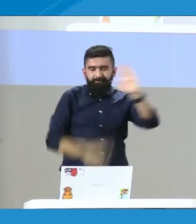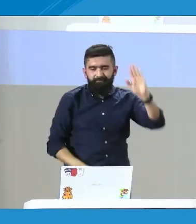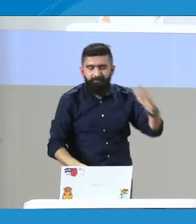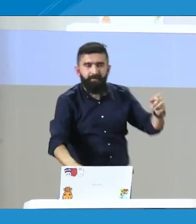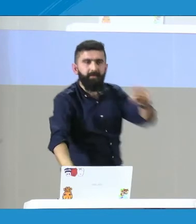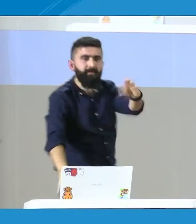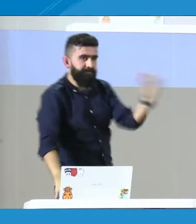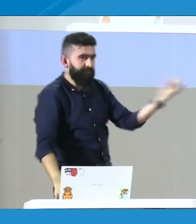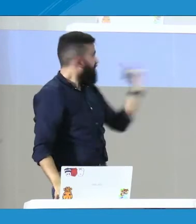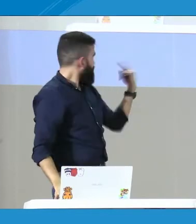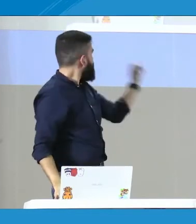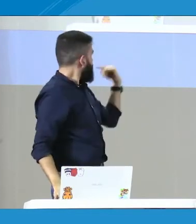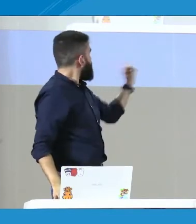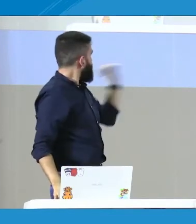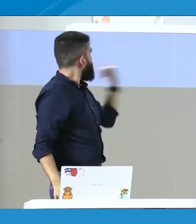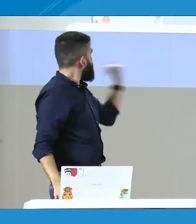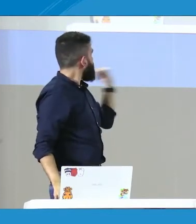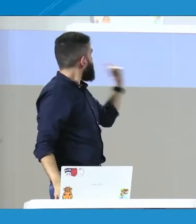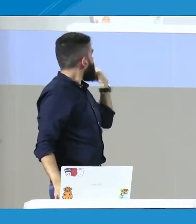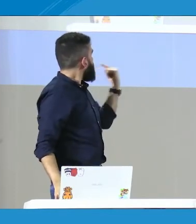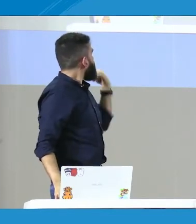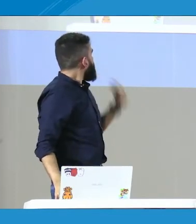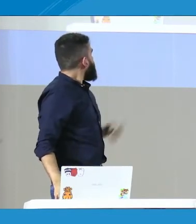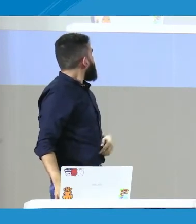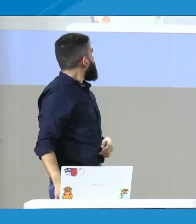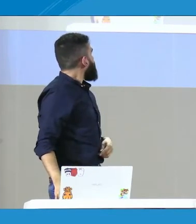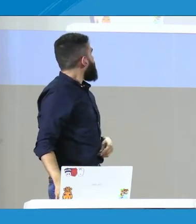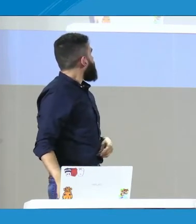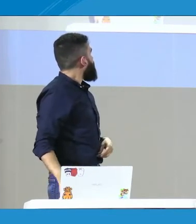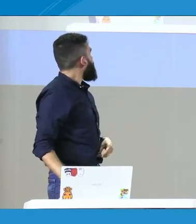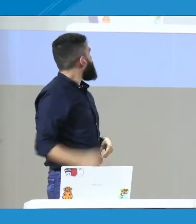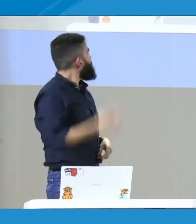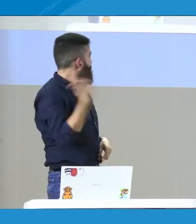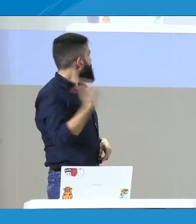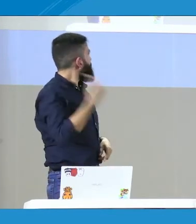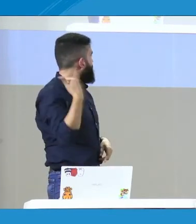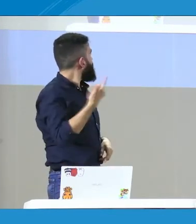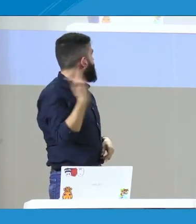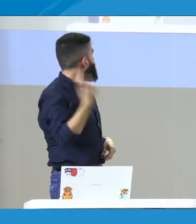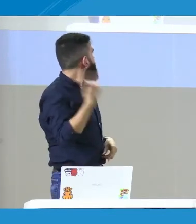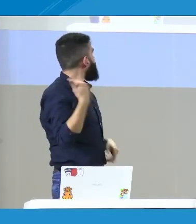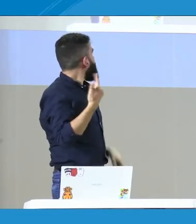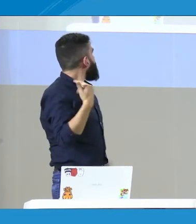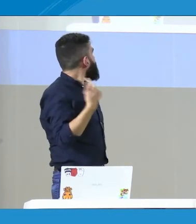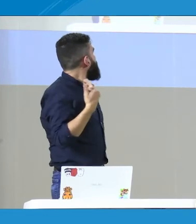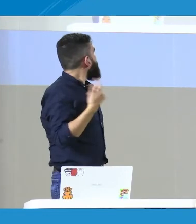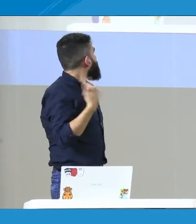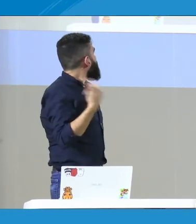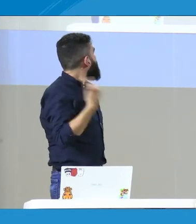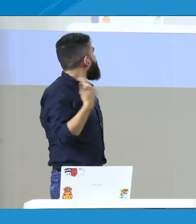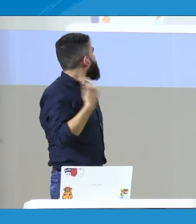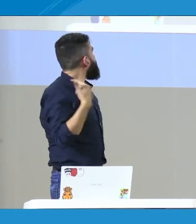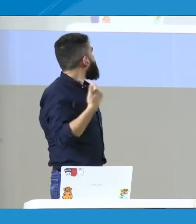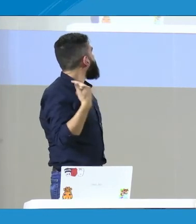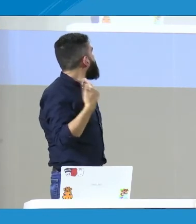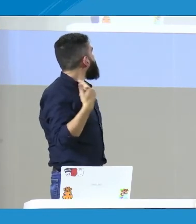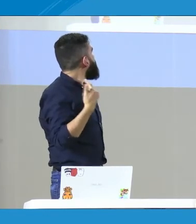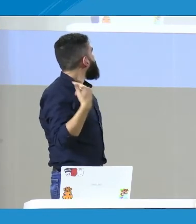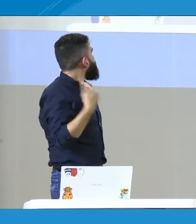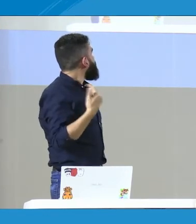que tenemos las diferentes categorías. ¿Le puedes devolver un segundo, por favor? ¿Más atrás? ¿Más atrás?